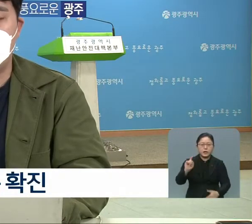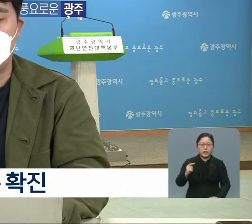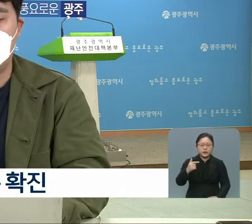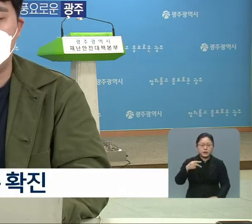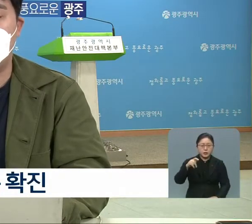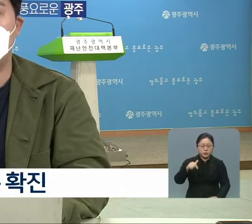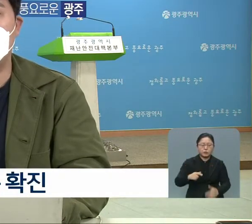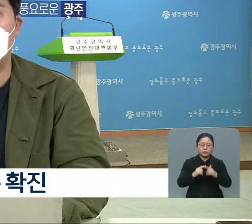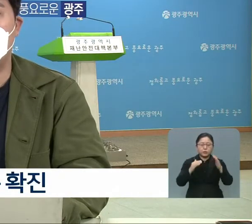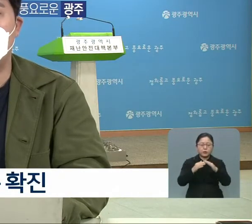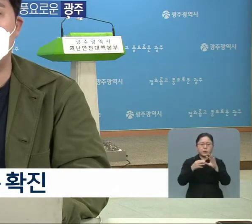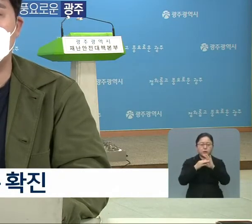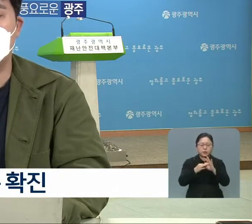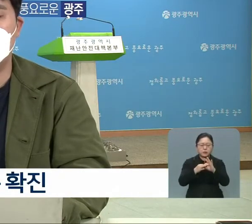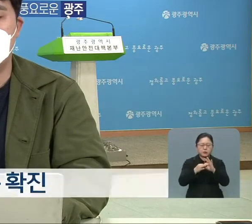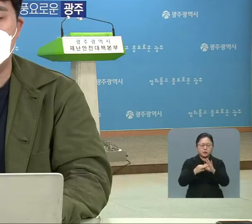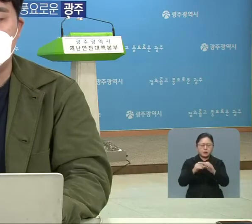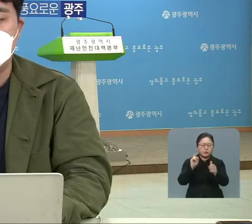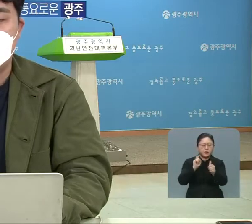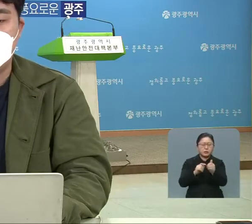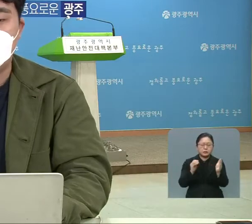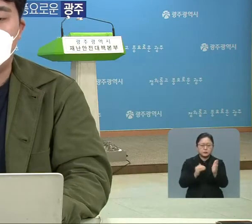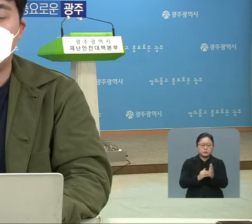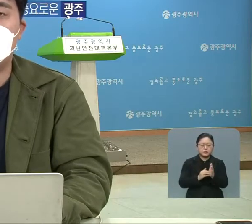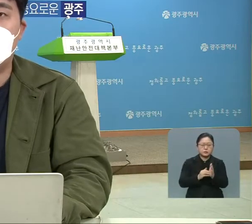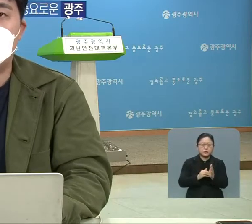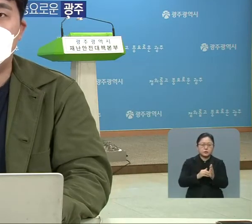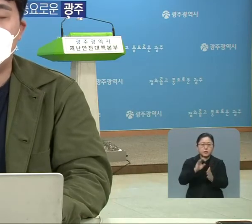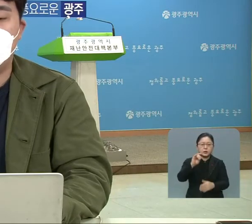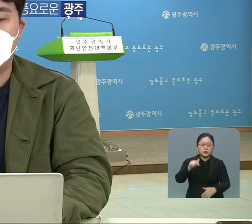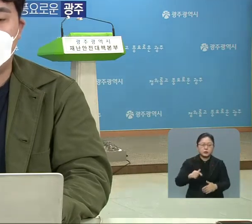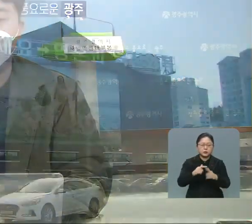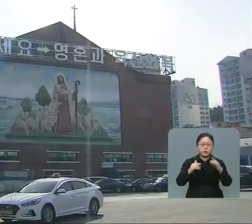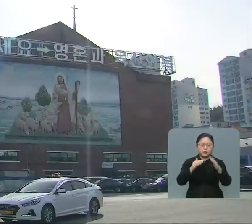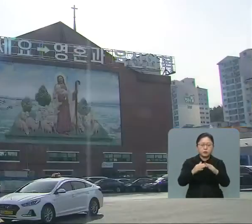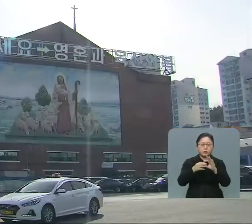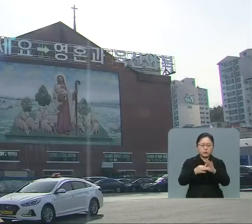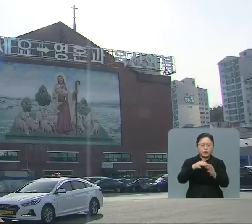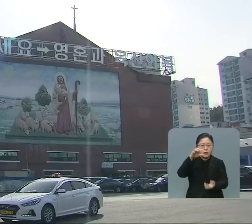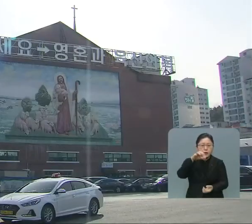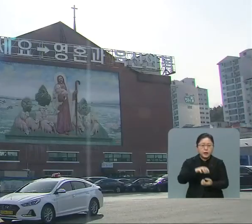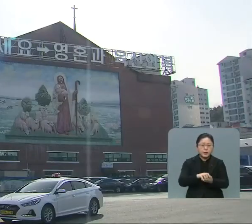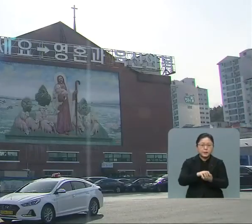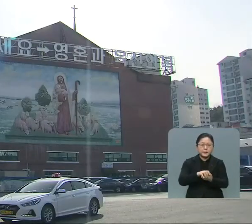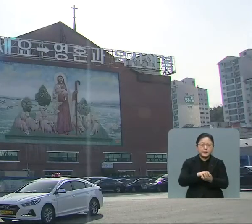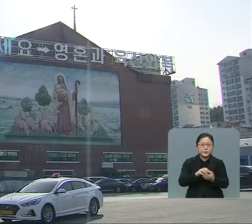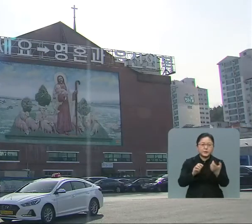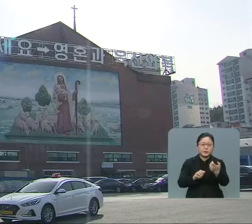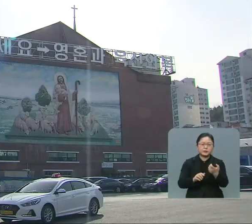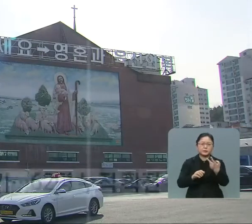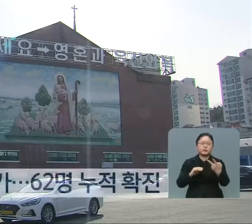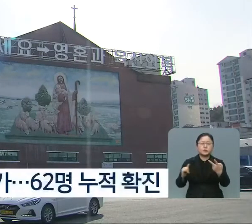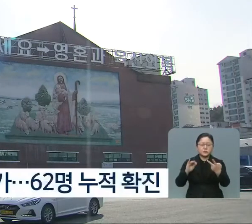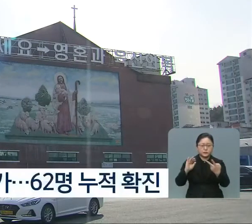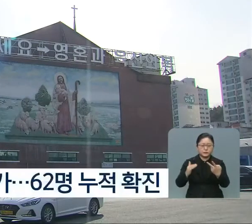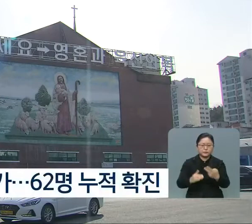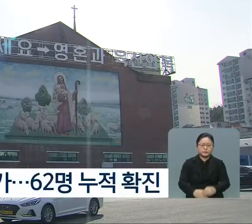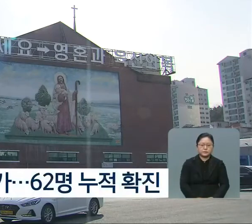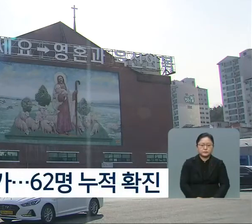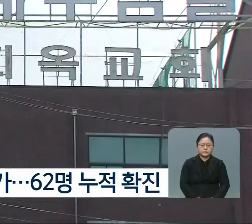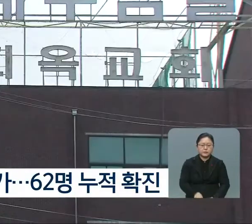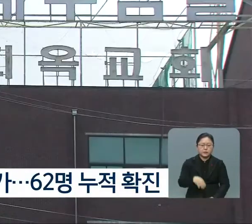교회와 관련한 감염 사례로 확인됐습니다. 이로써 광주 안디오 교회 관련 누적 확진자 수는 62명으로 늘어났습니다.